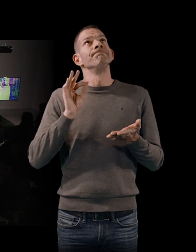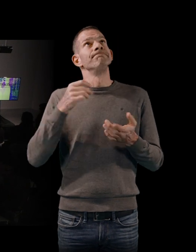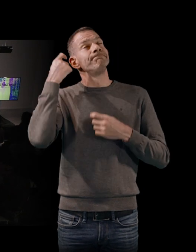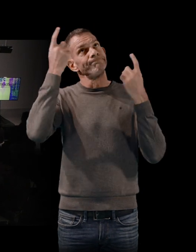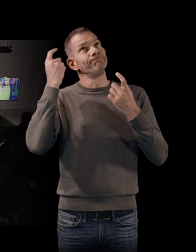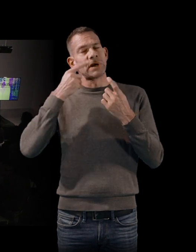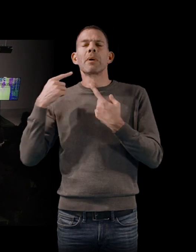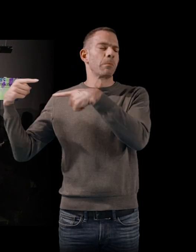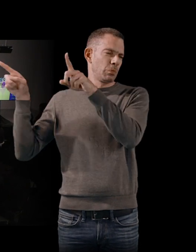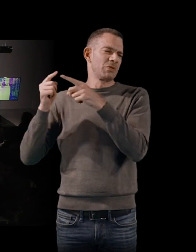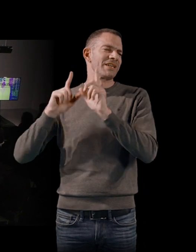effectivement, j'écoutais de la Bossa Nova.